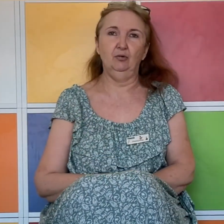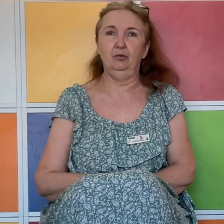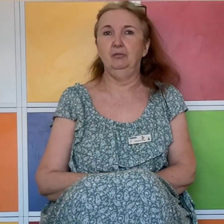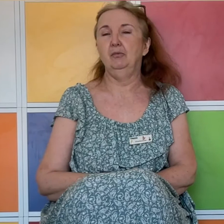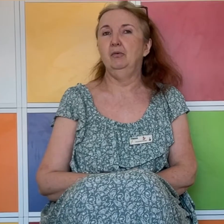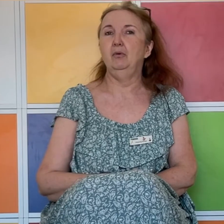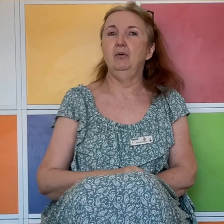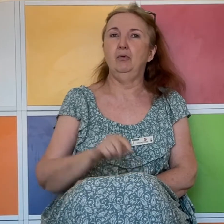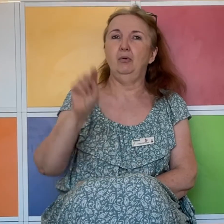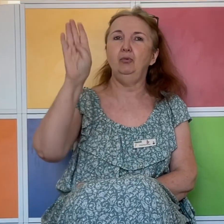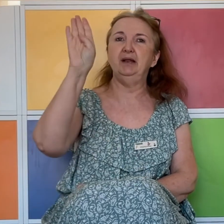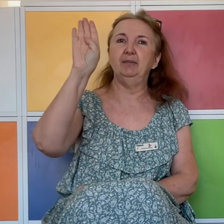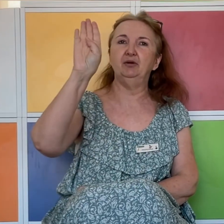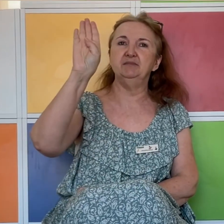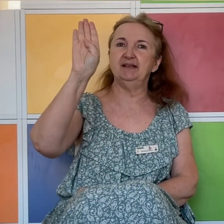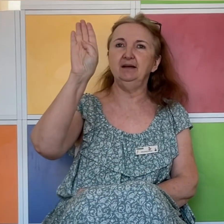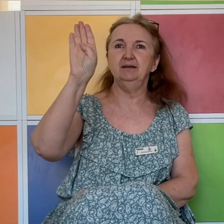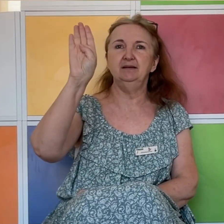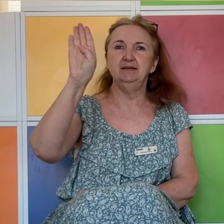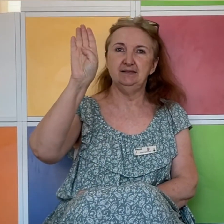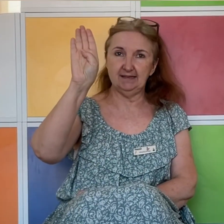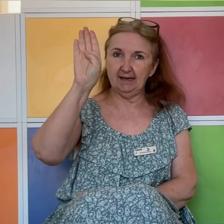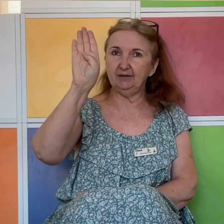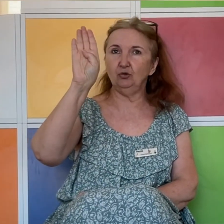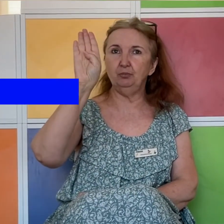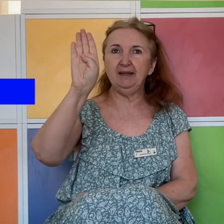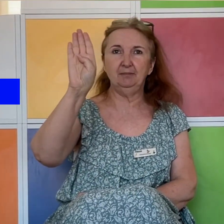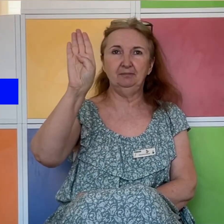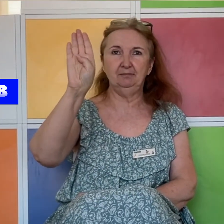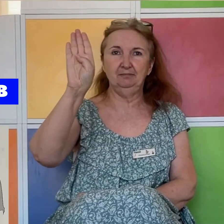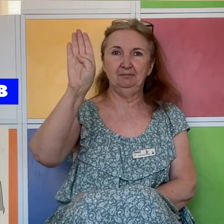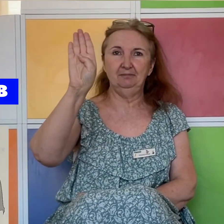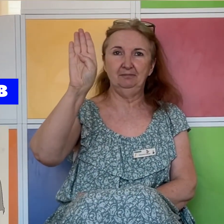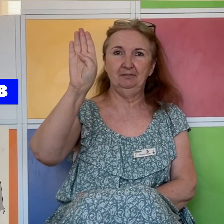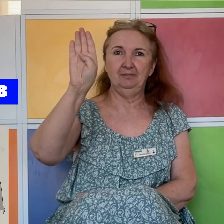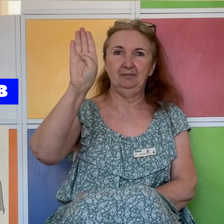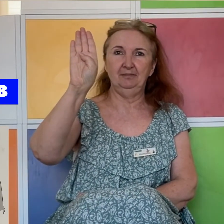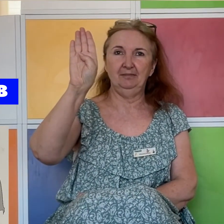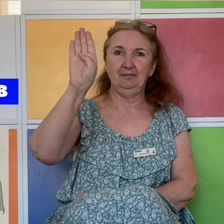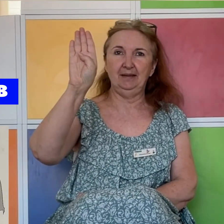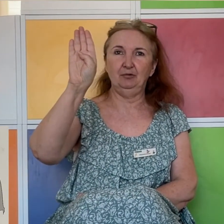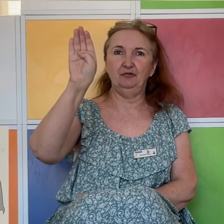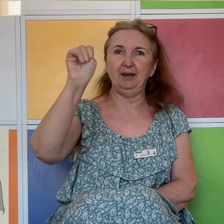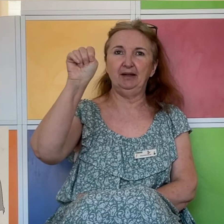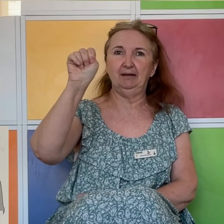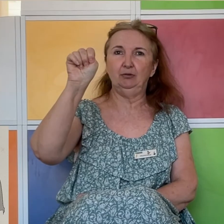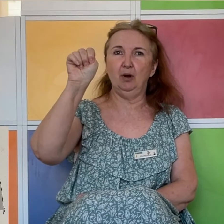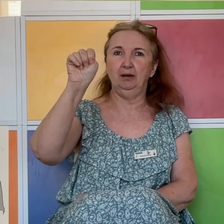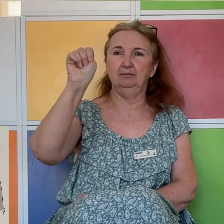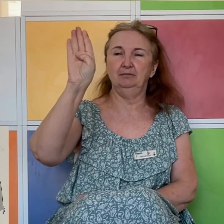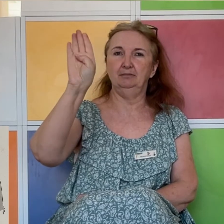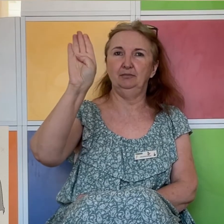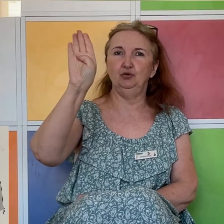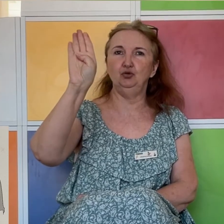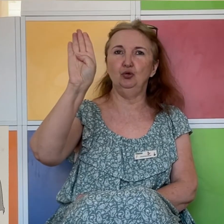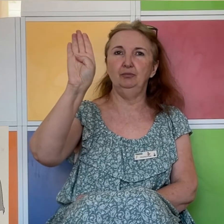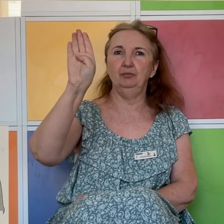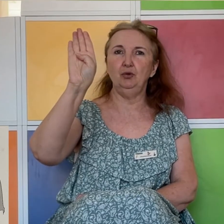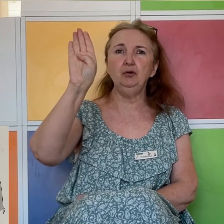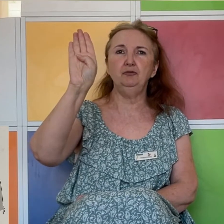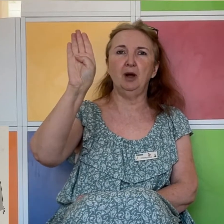on met la main comme ça, c'est la lettre B et on ferme les doigts du haut une fois.